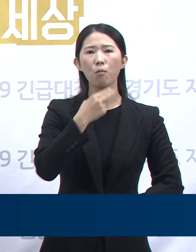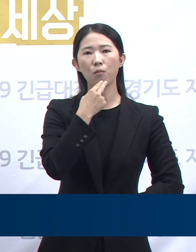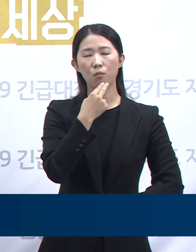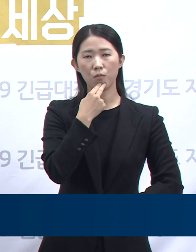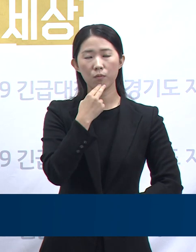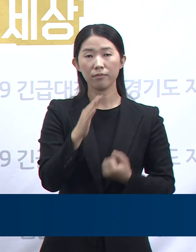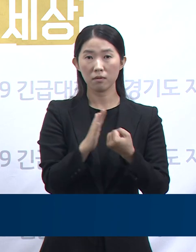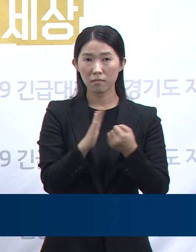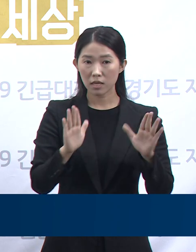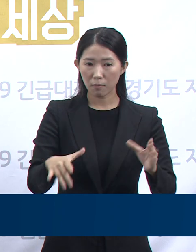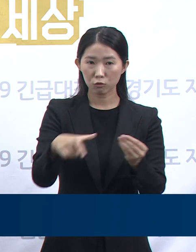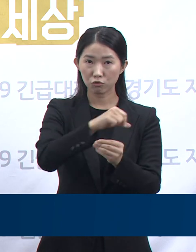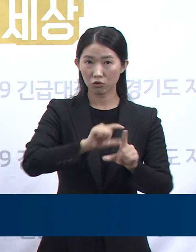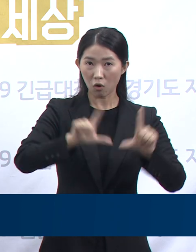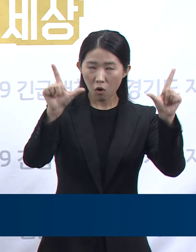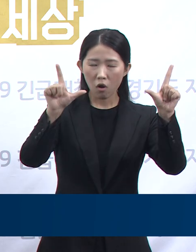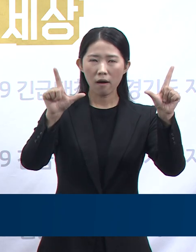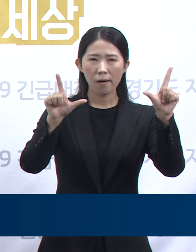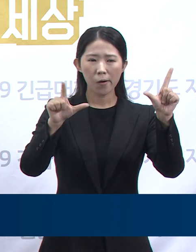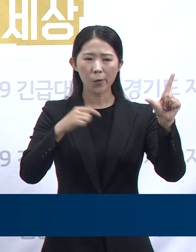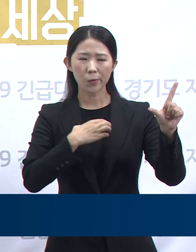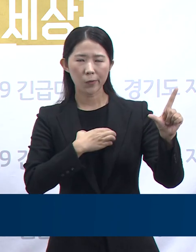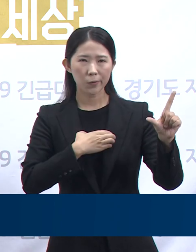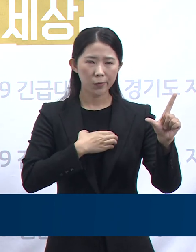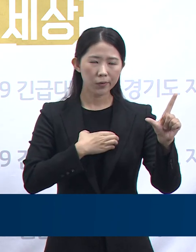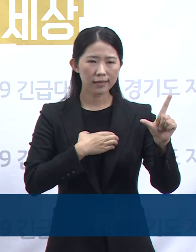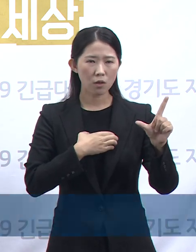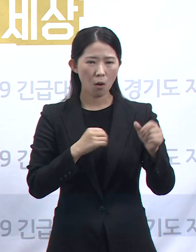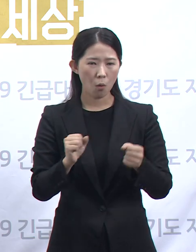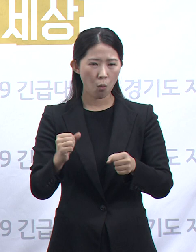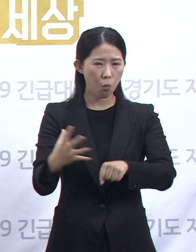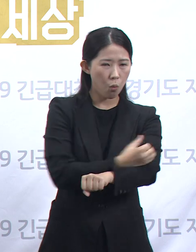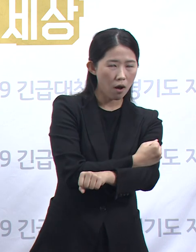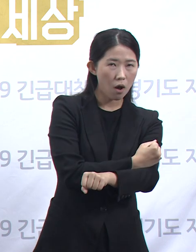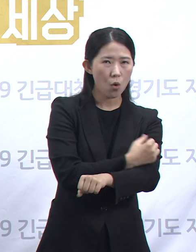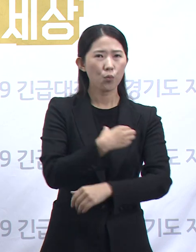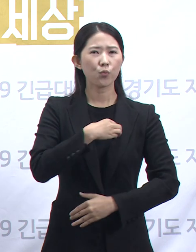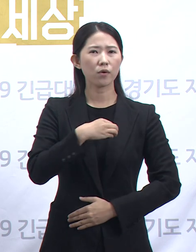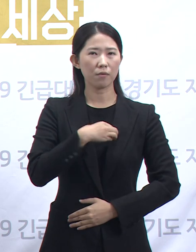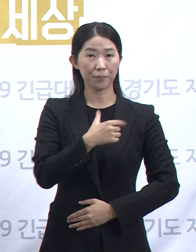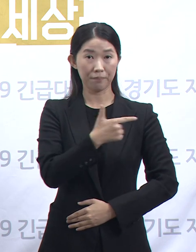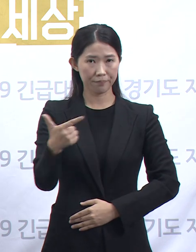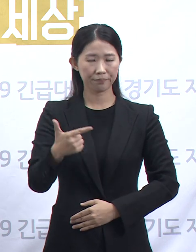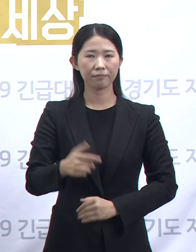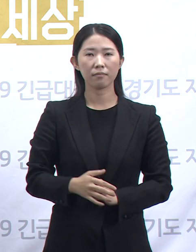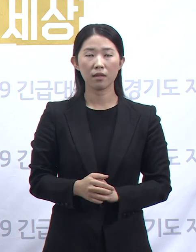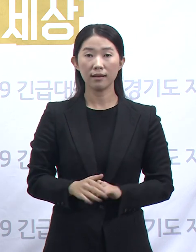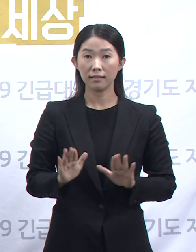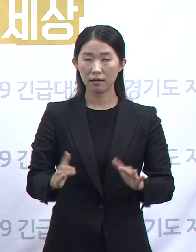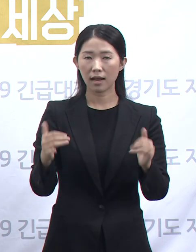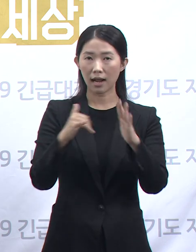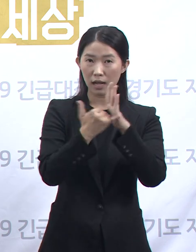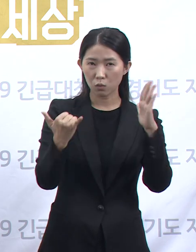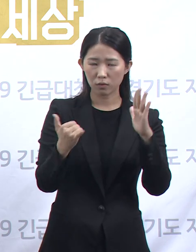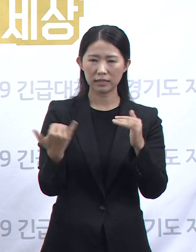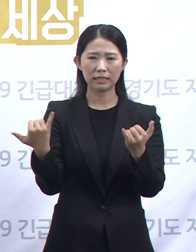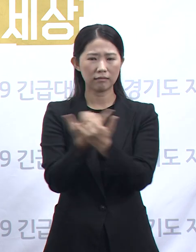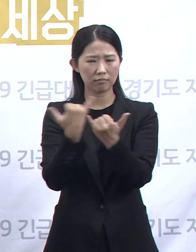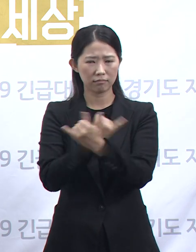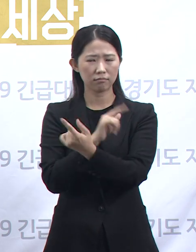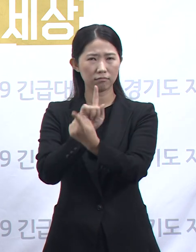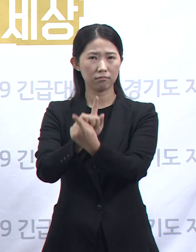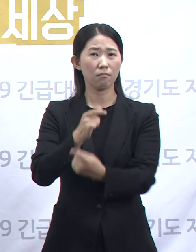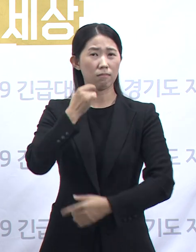재확산 여부를 가를 분수령이 되고 있는 상황입니다. 떨어져 있는 가족 친지와 직접 만나지 못함이